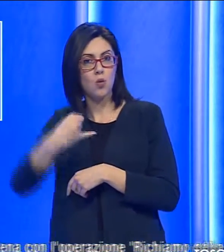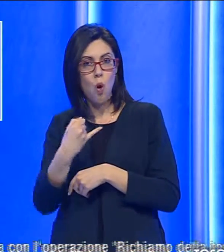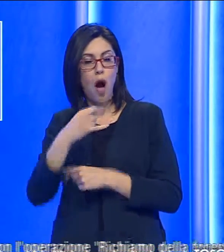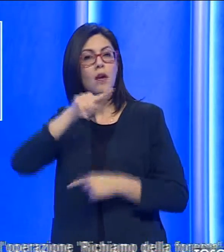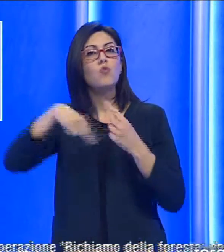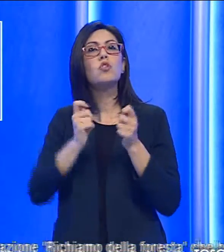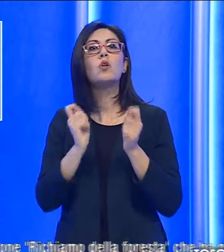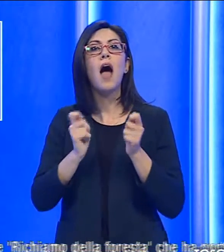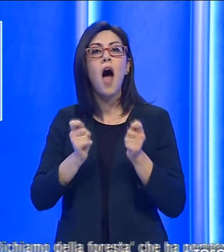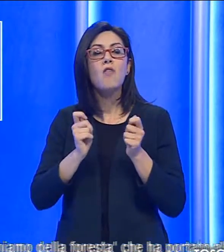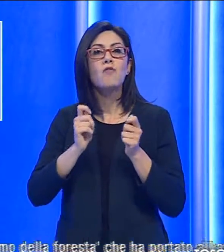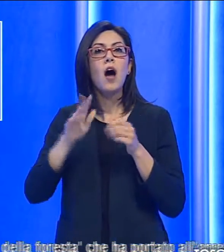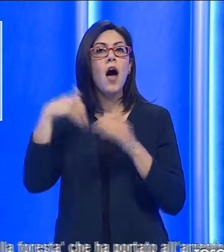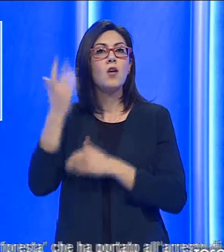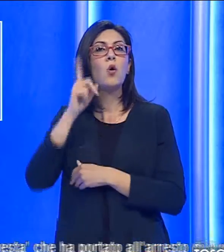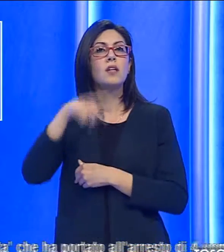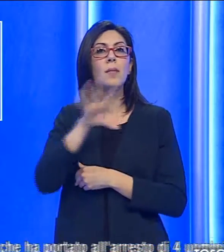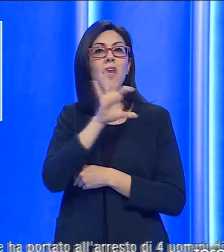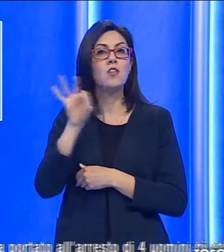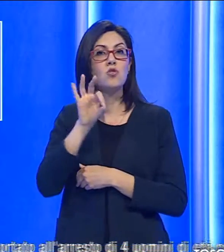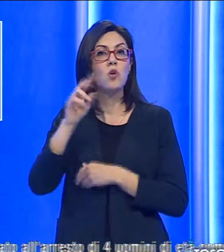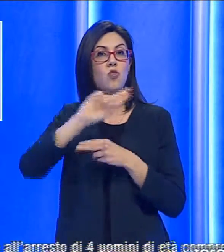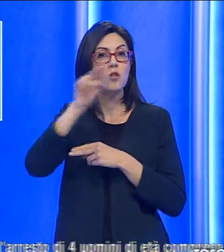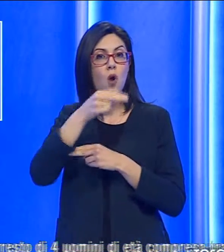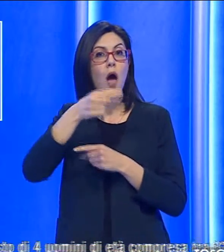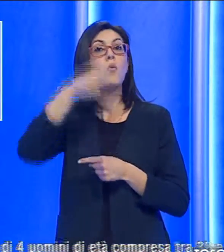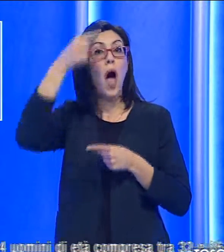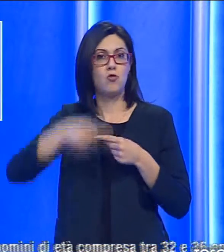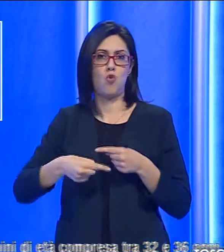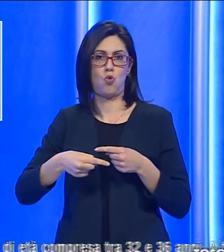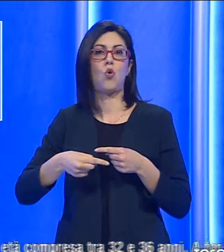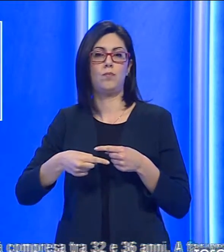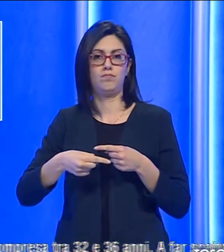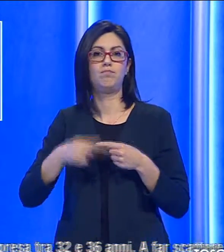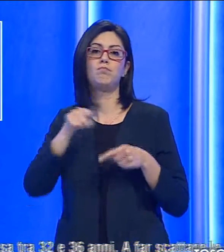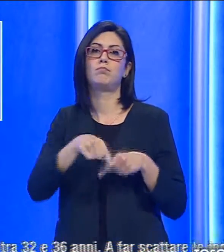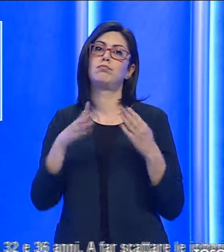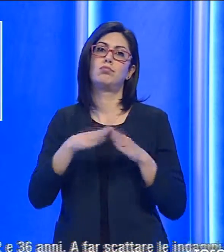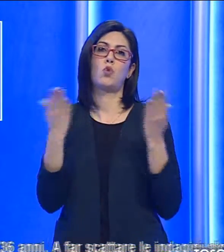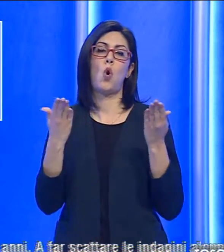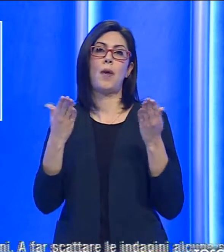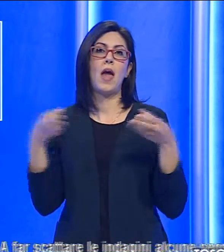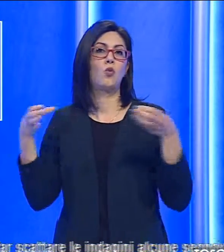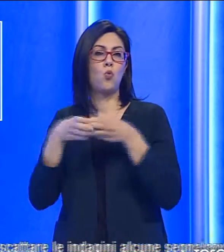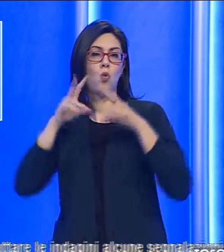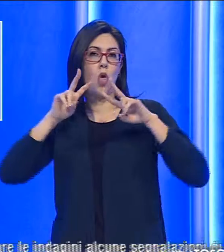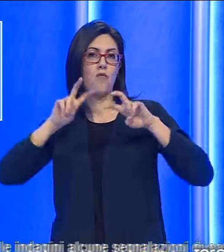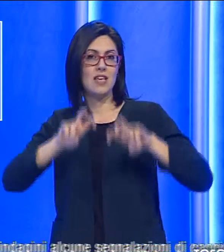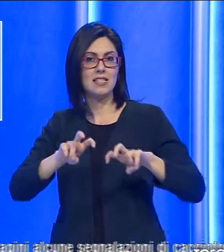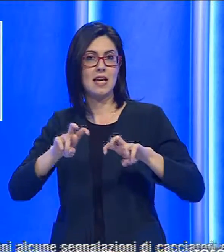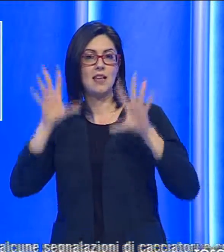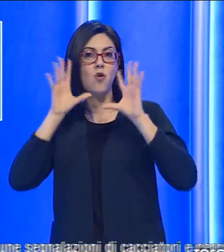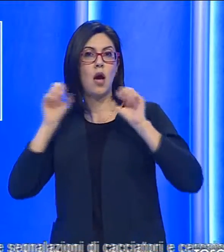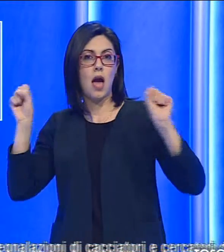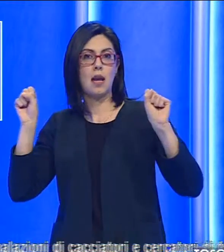un giro d'affari da oltre 1500 euro al giorno. È quanto scoperto dal nucleo investigativo dei